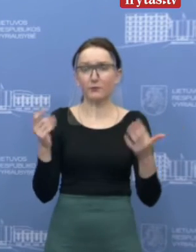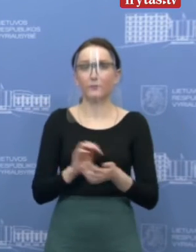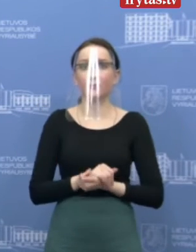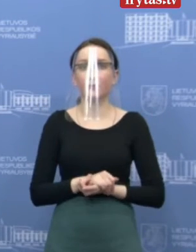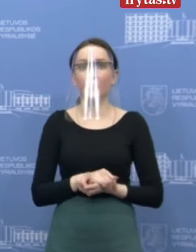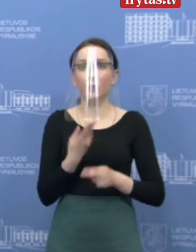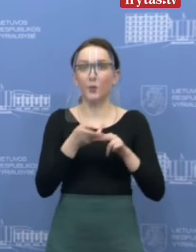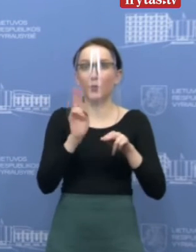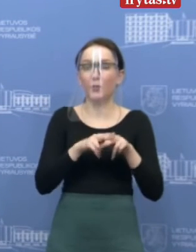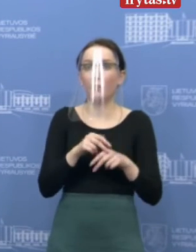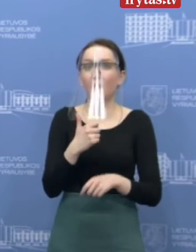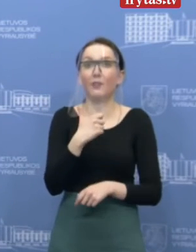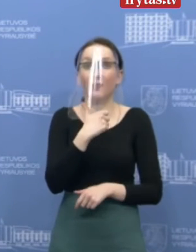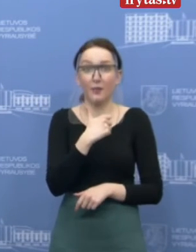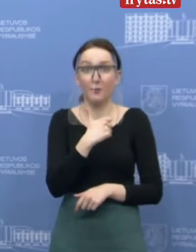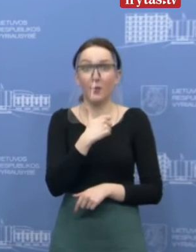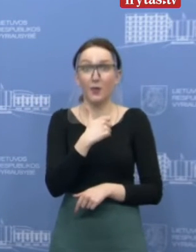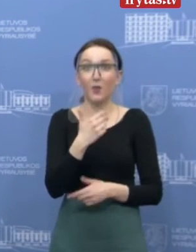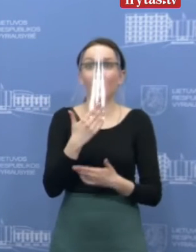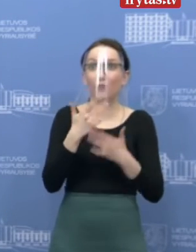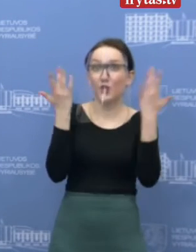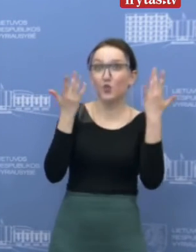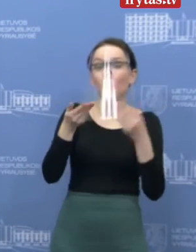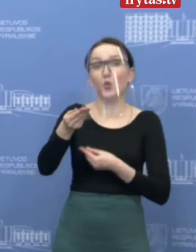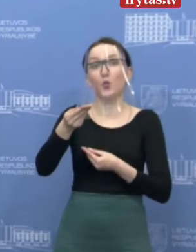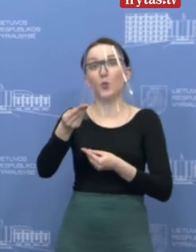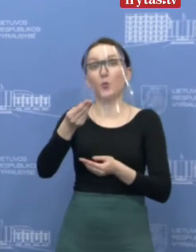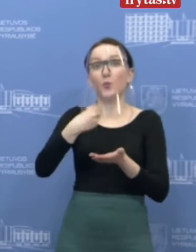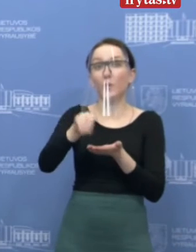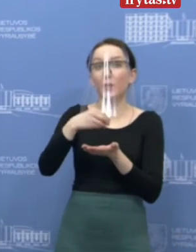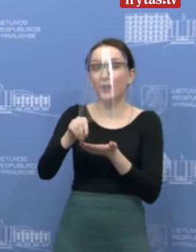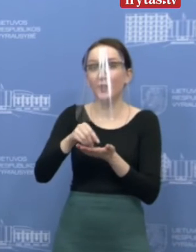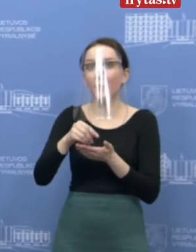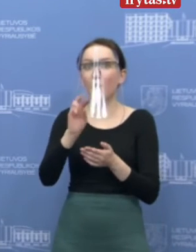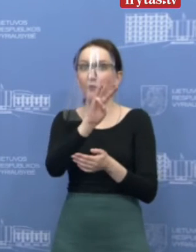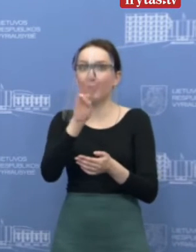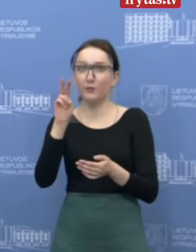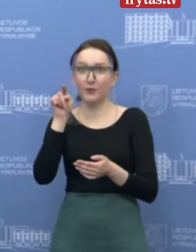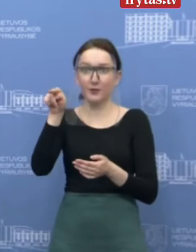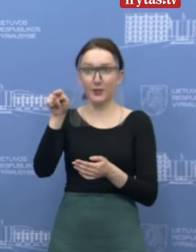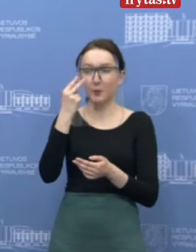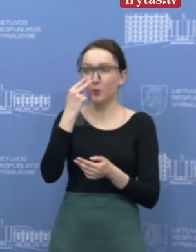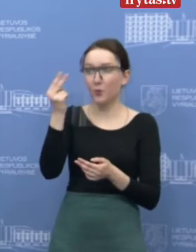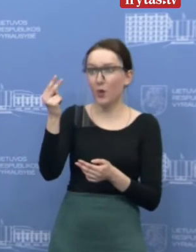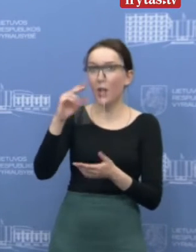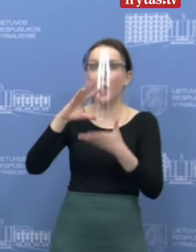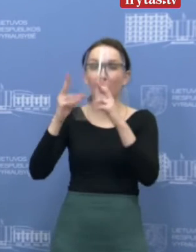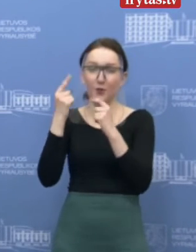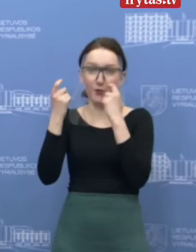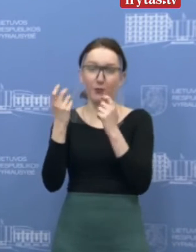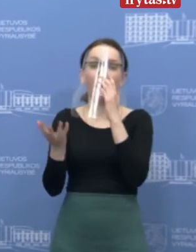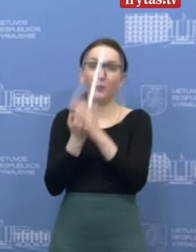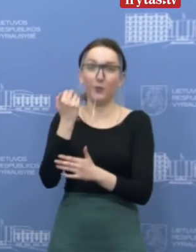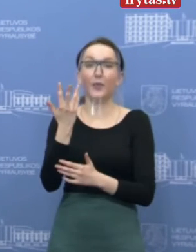kol kas stebėkite mūsų viešų pirkimų portalą. Ten galėsite reišti galutinę